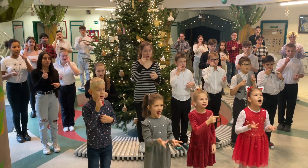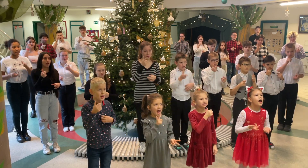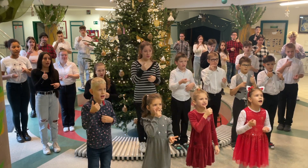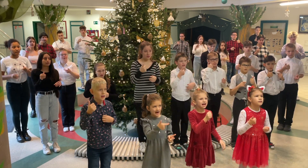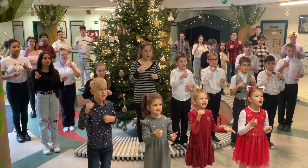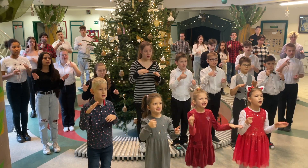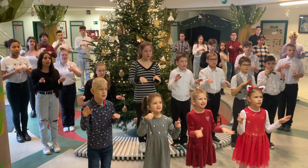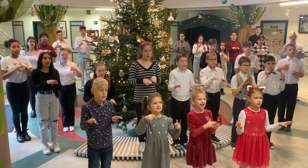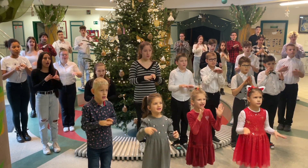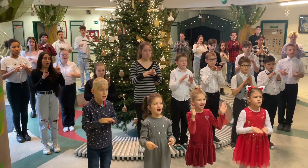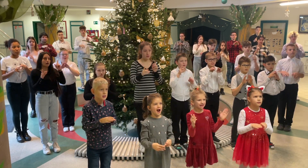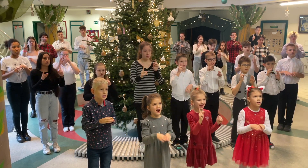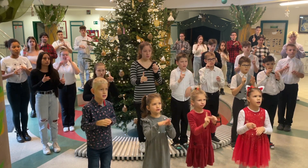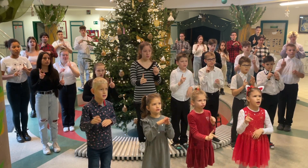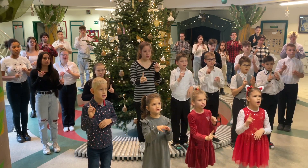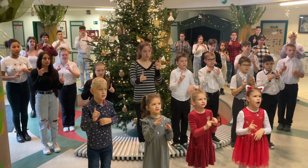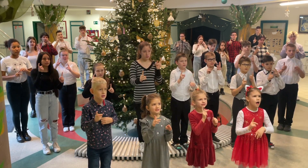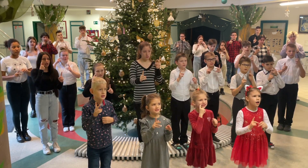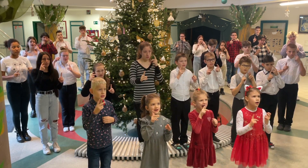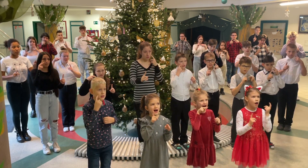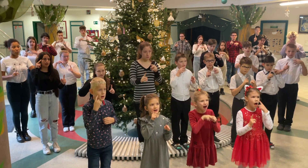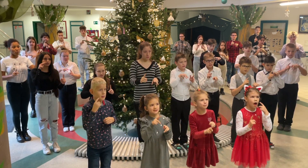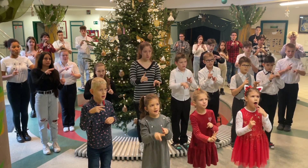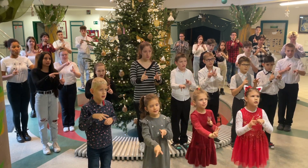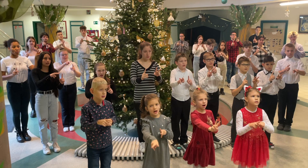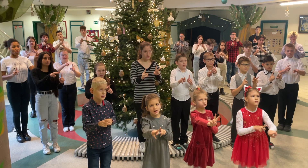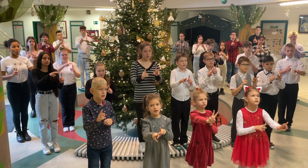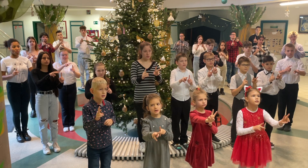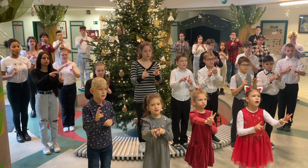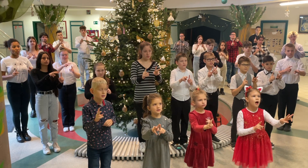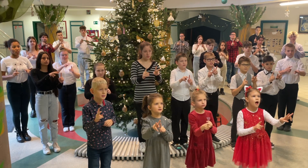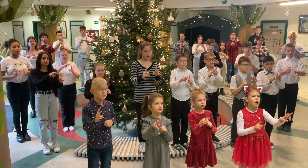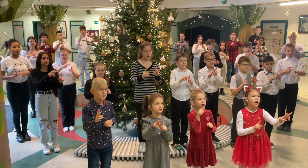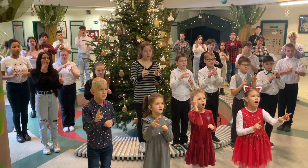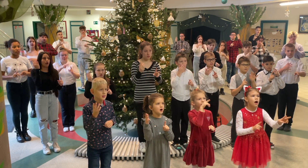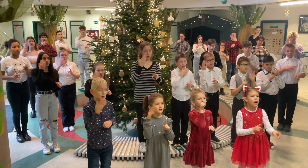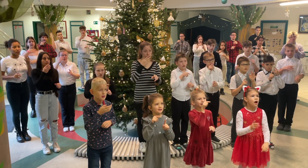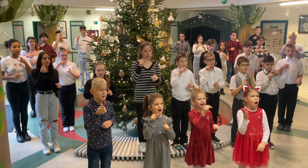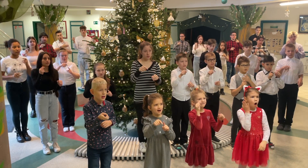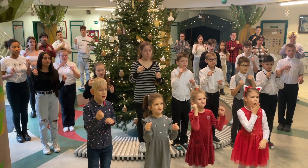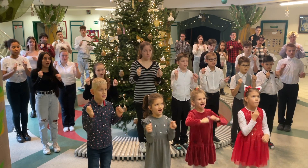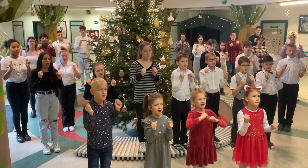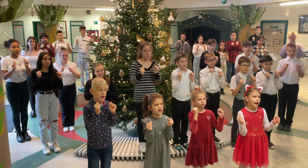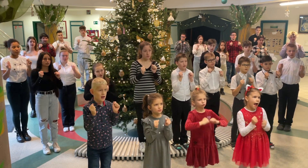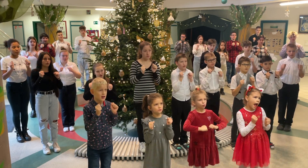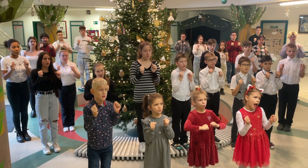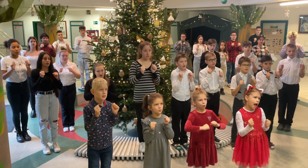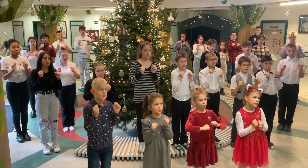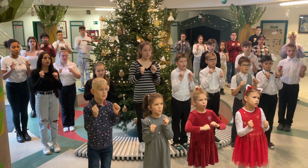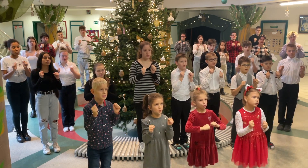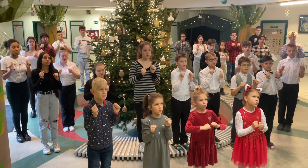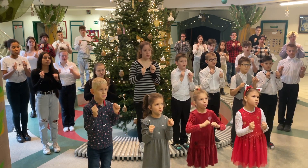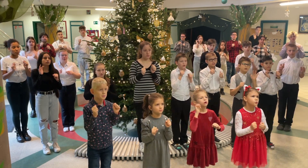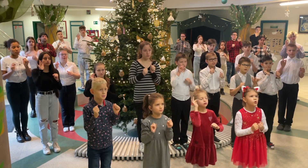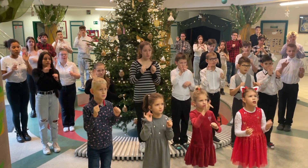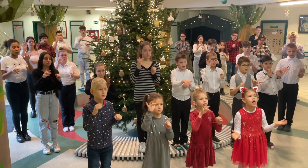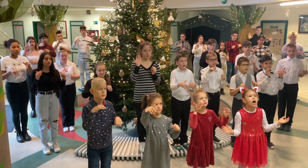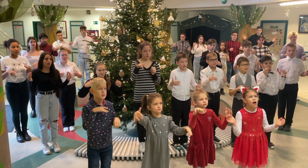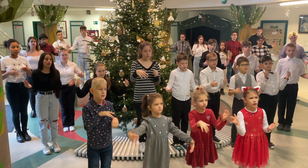egy társ ki a szemedet látván, felkarol, és